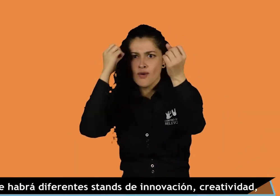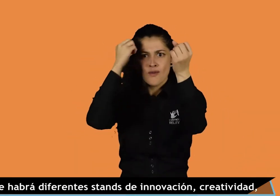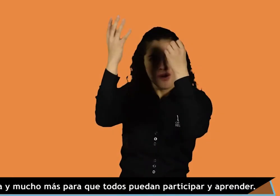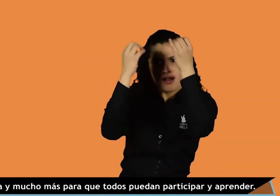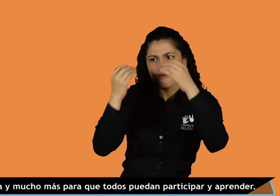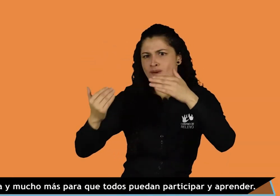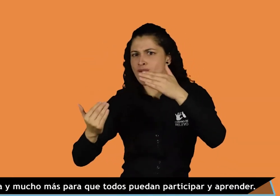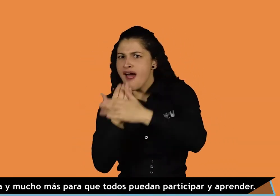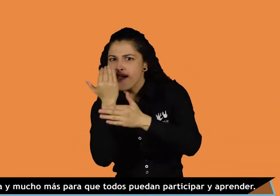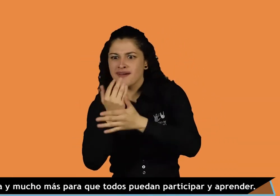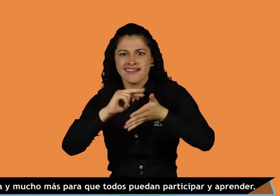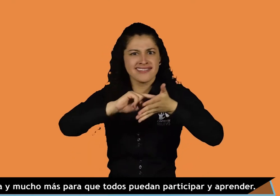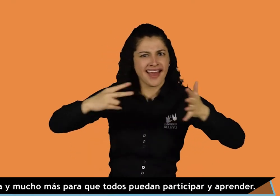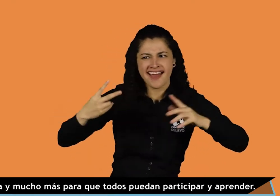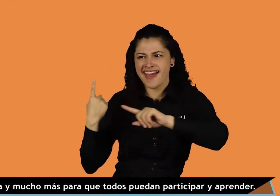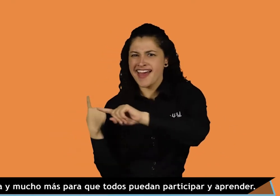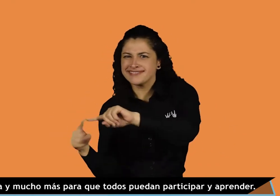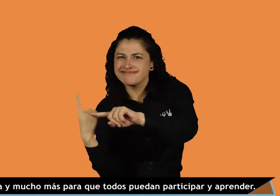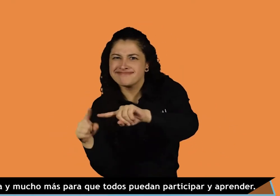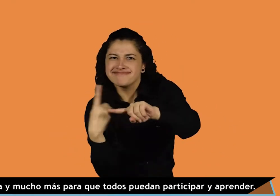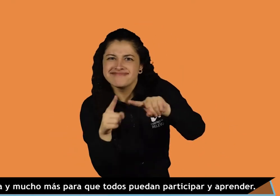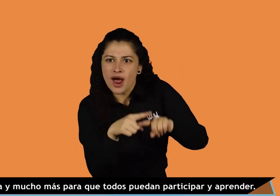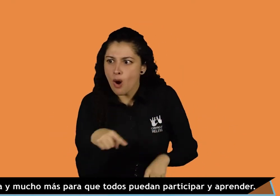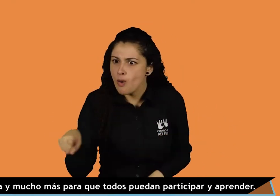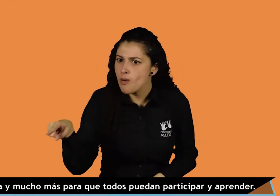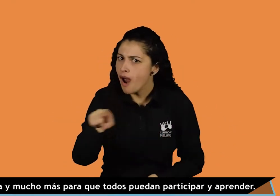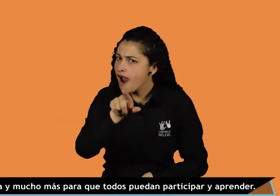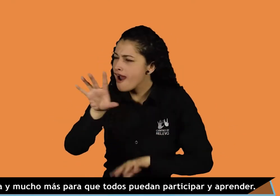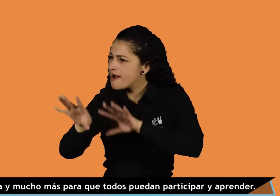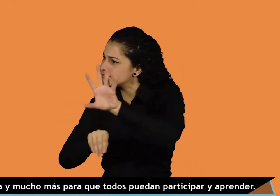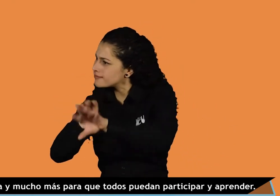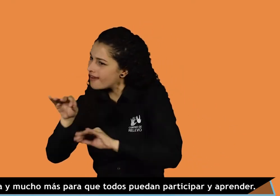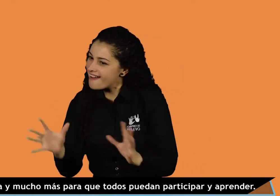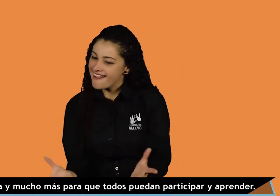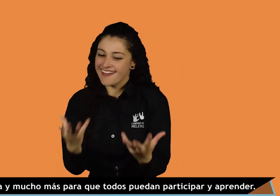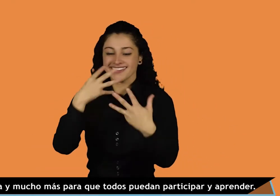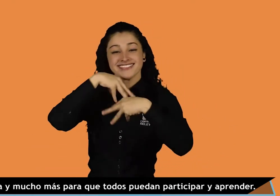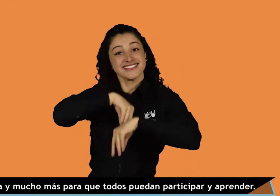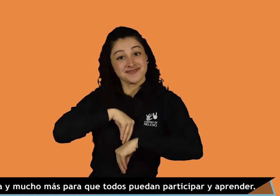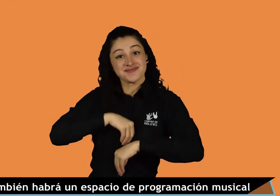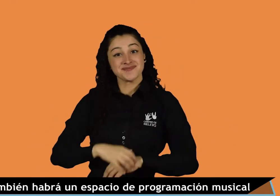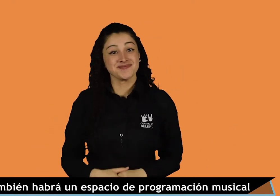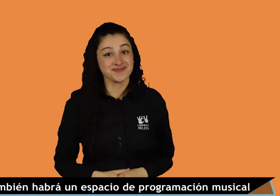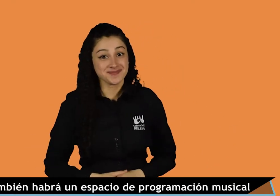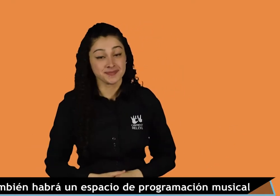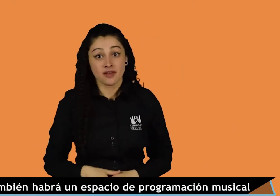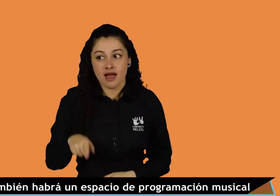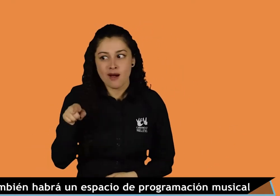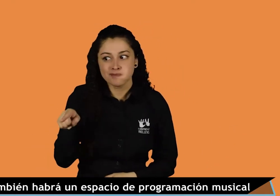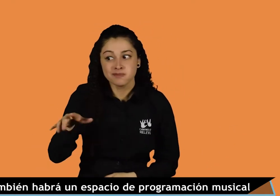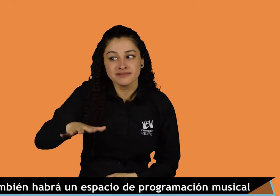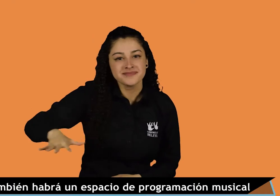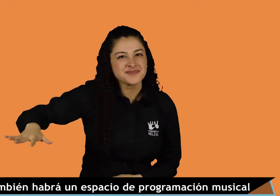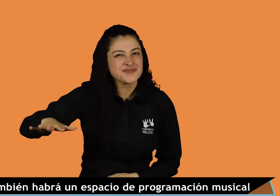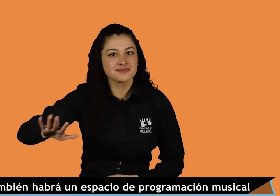tecnología y mucho más para que todos puedan participar y aprender. Allí también habrá un espacio de programación musical.